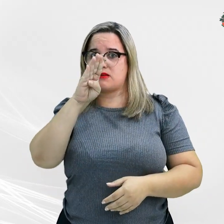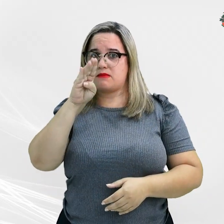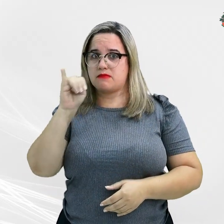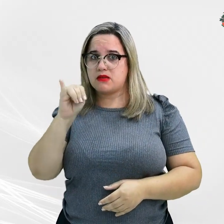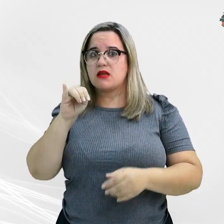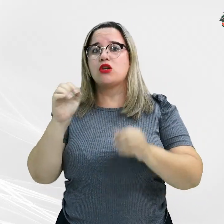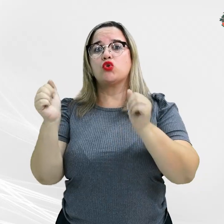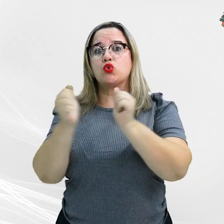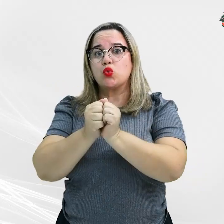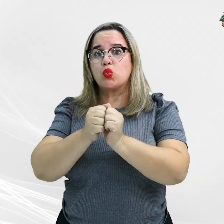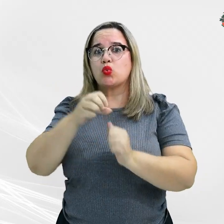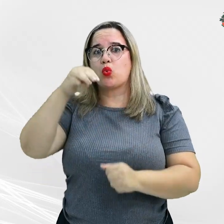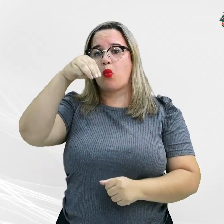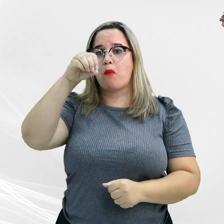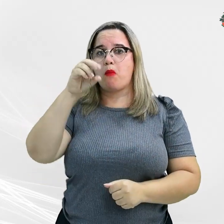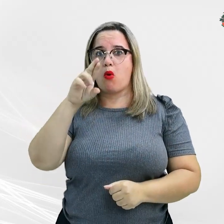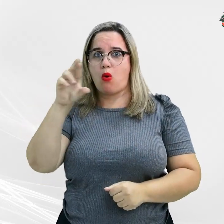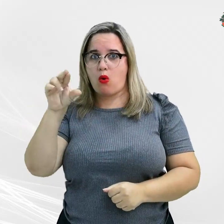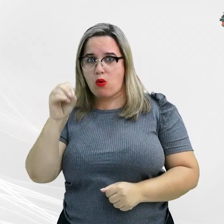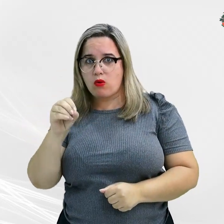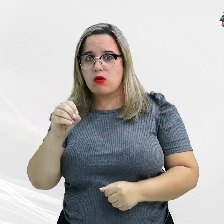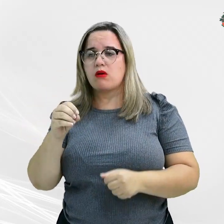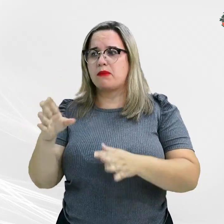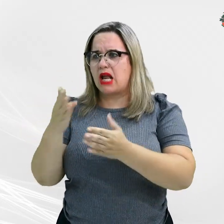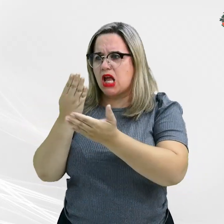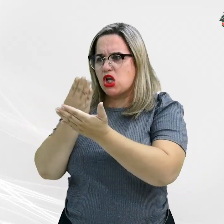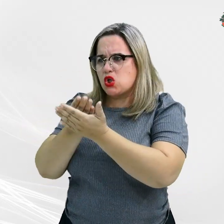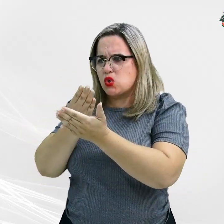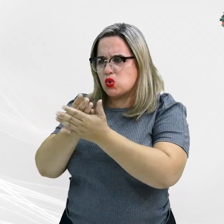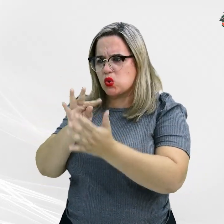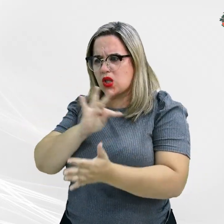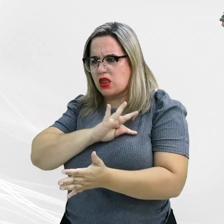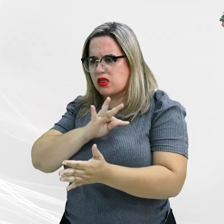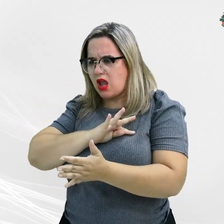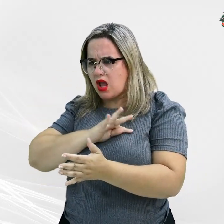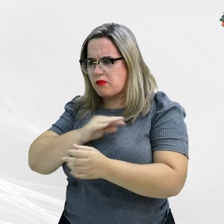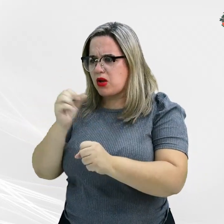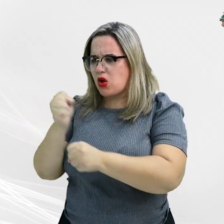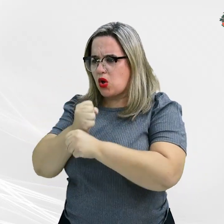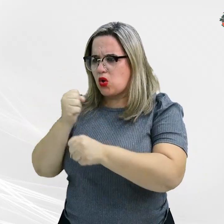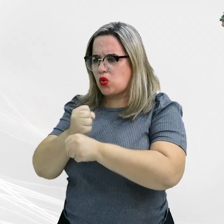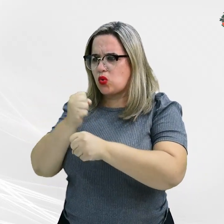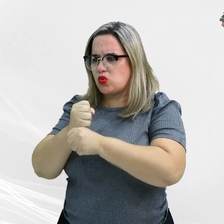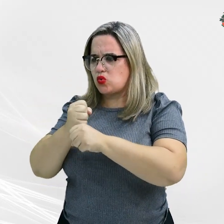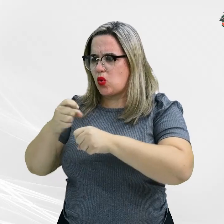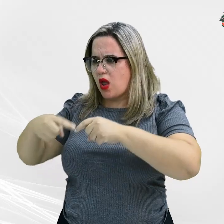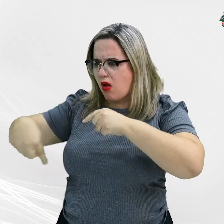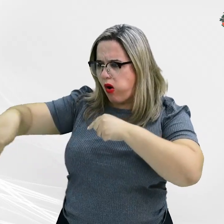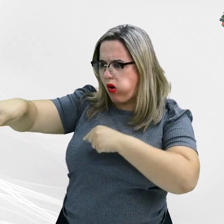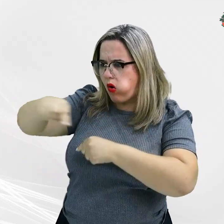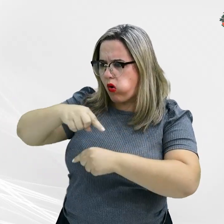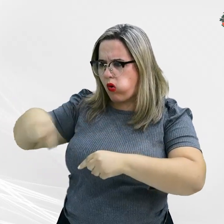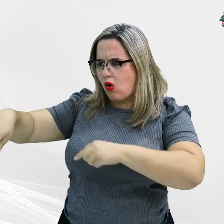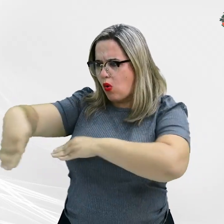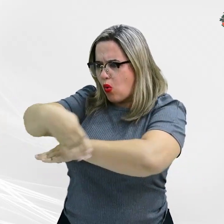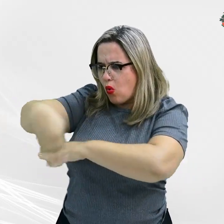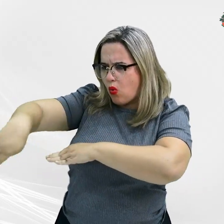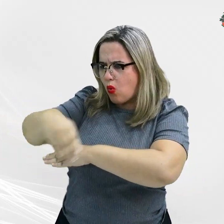Mesa para que apresentassem estudo técnico para a construção do trevo de acesso localizado nas proximidades de Alto Coité, Pochorel,